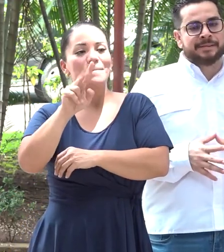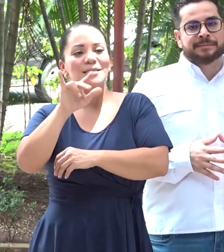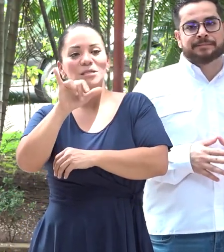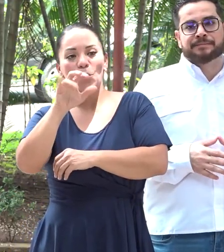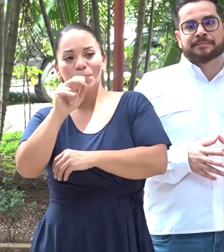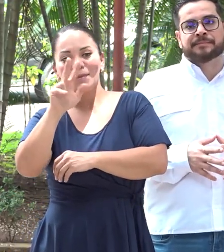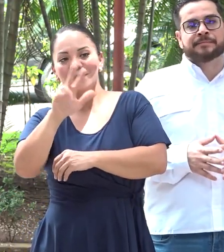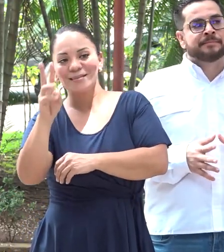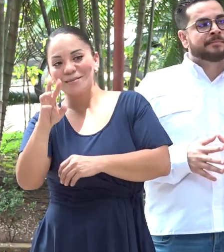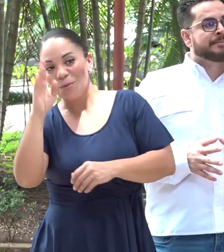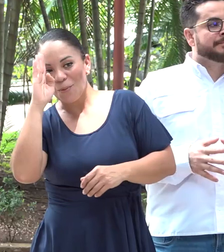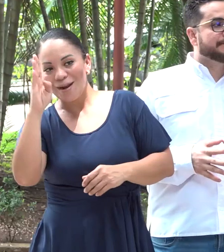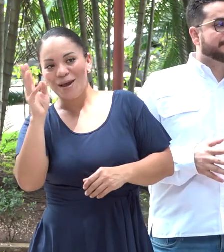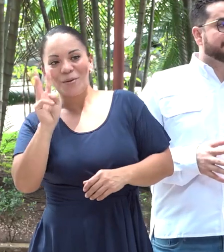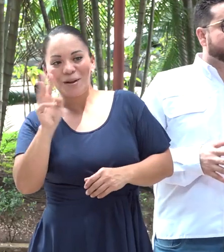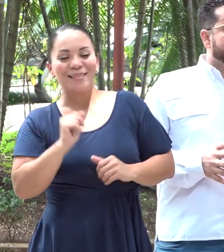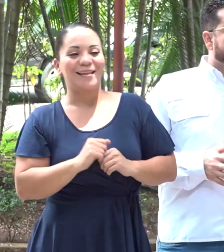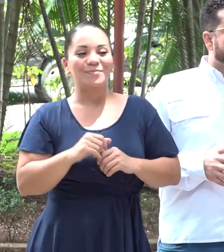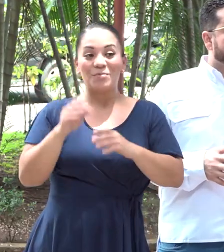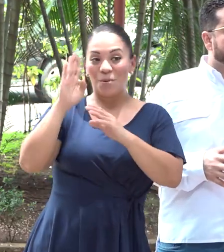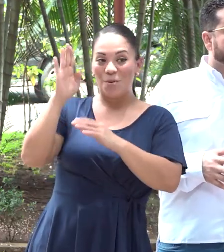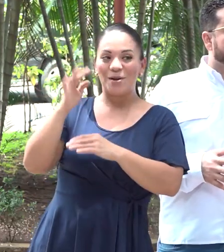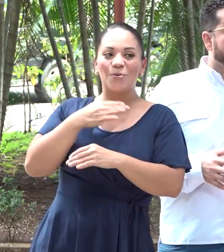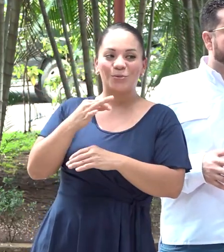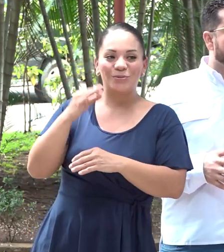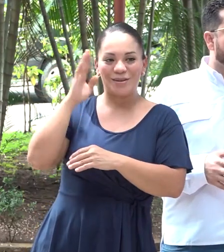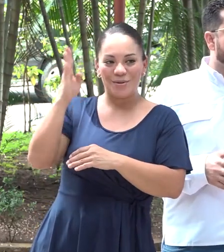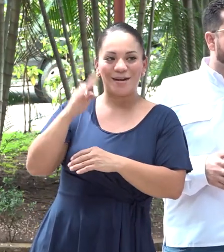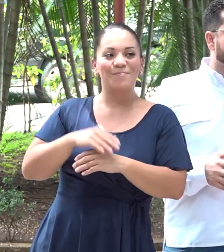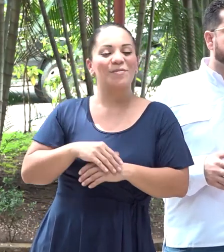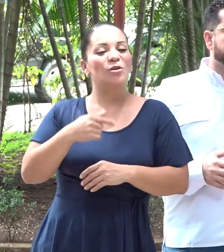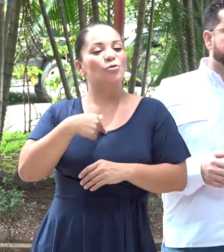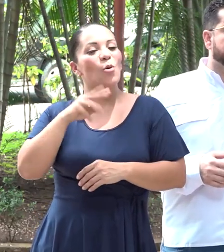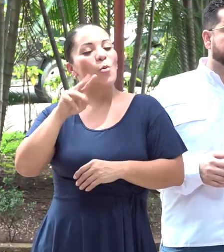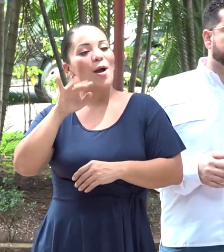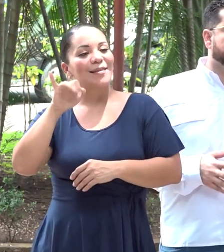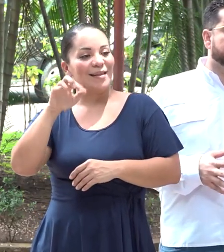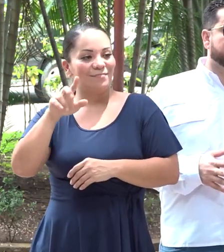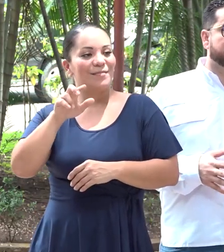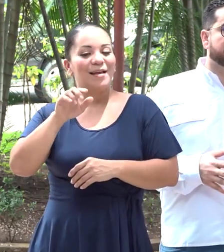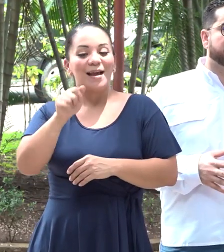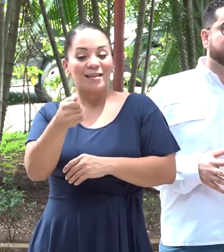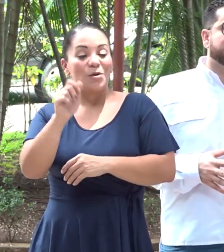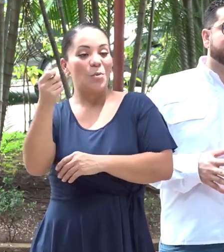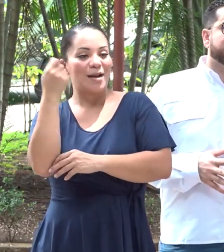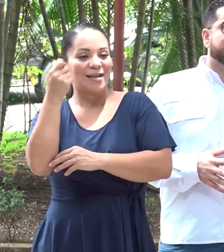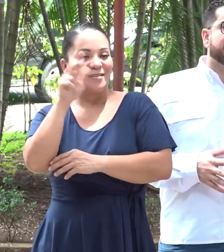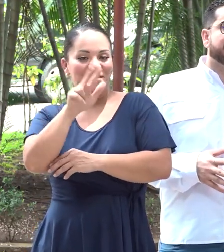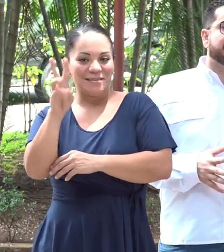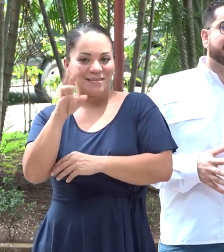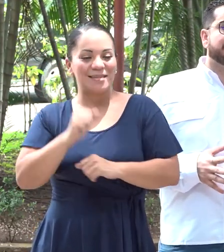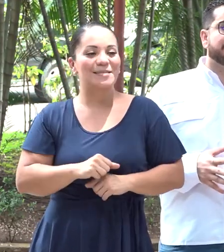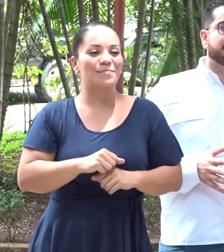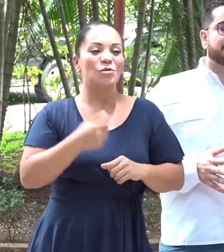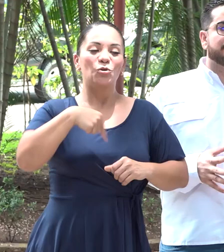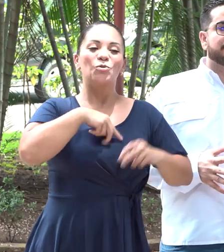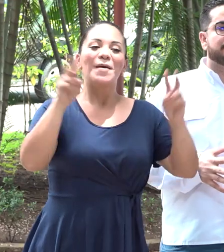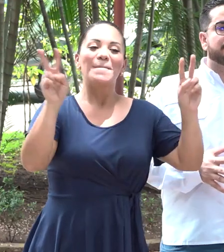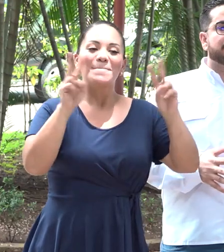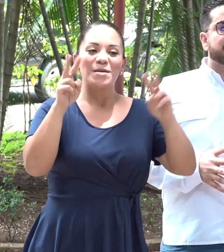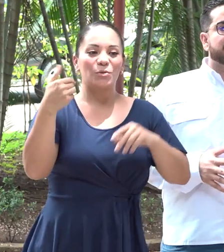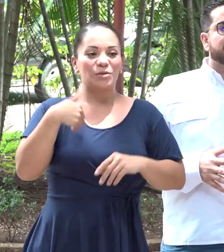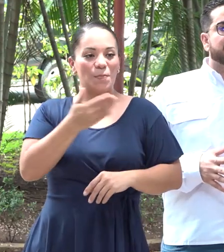Buenos días, señor presidente. Gusto saludarlo. Walter Carrera de Tribisión Canal 36 de Guanacaste. Bienvenido. Estamos en vivo, presidente.